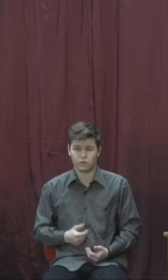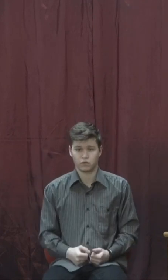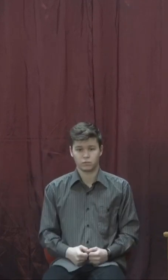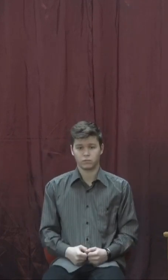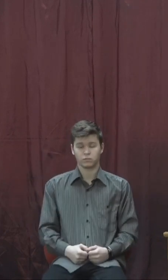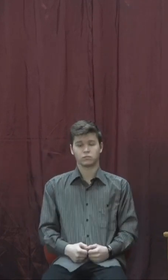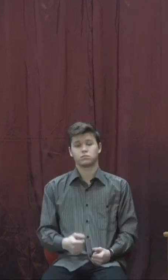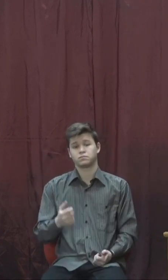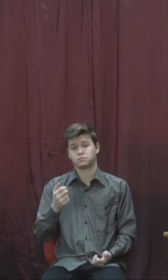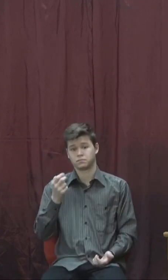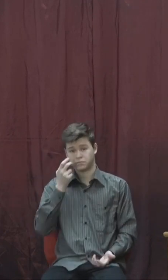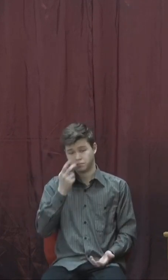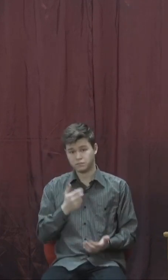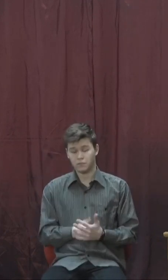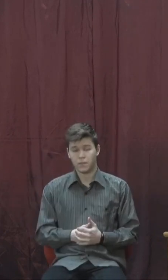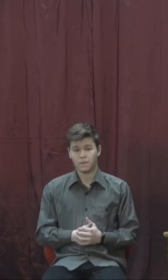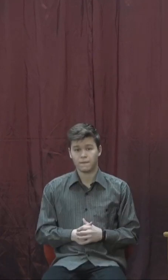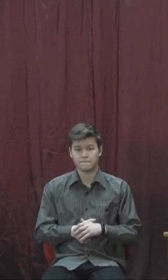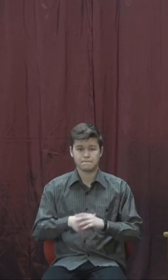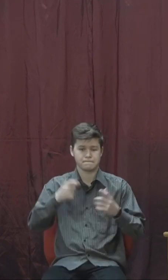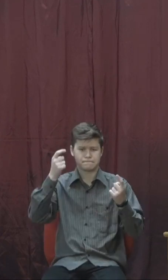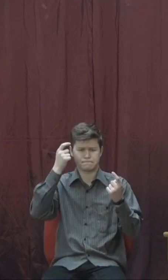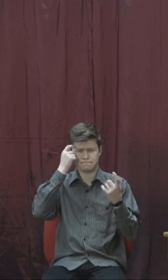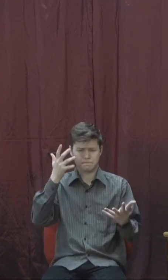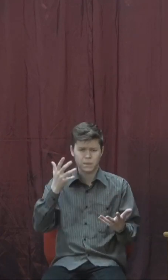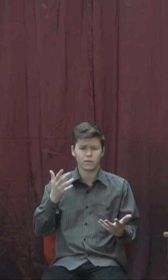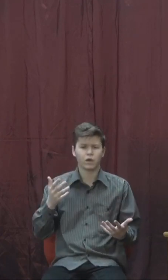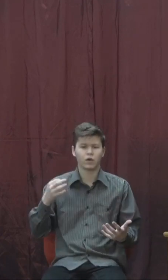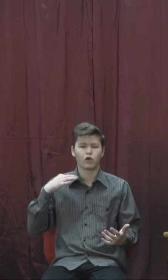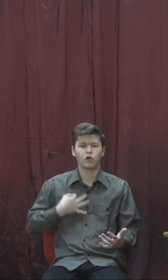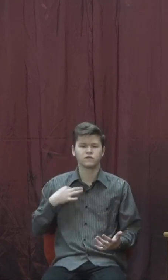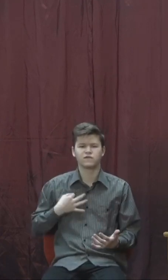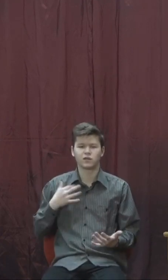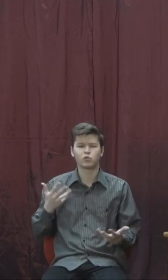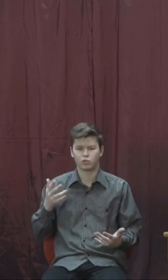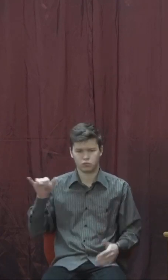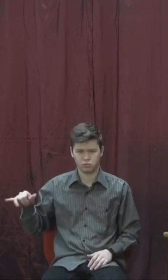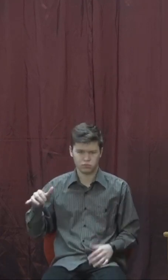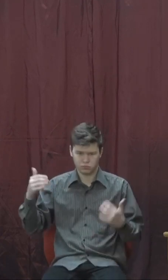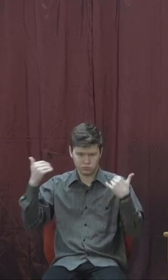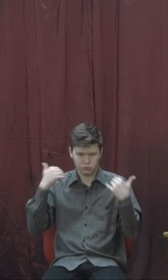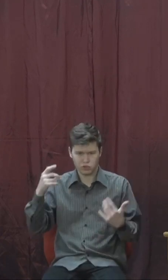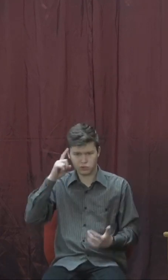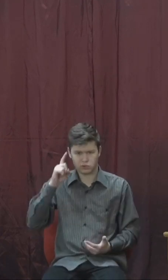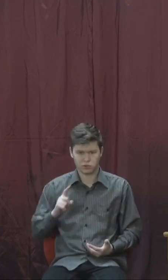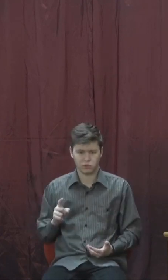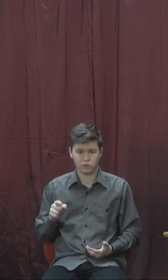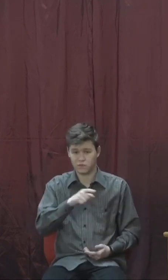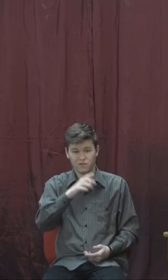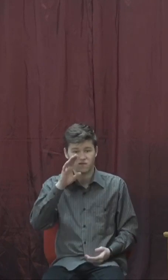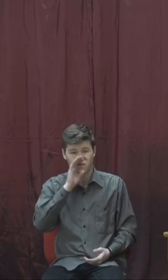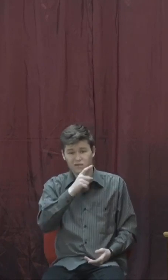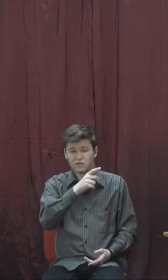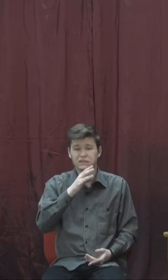пороздумувати. Виявляєте, яка служба розвідки була у Ізраївського царя? Ворог там щось